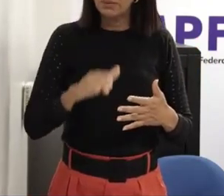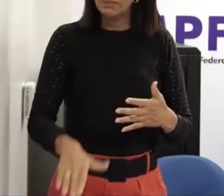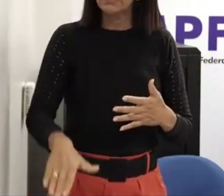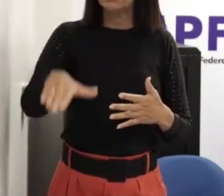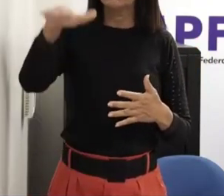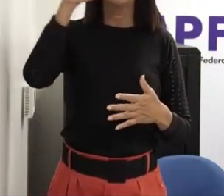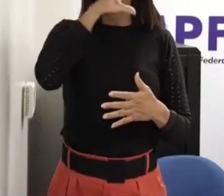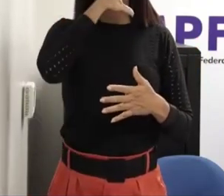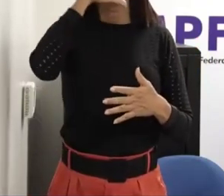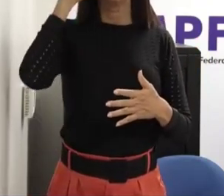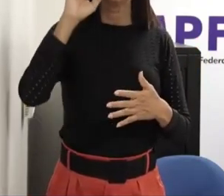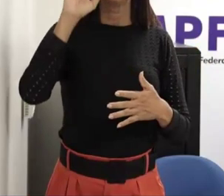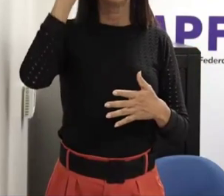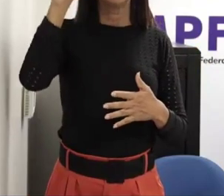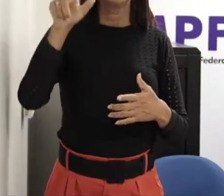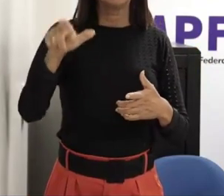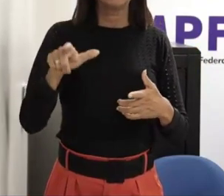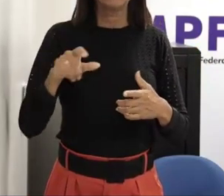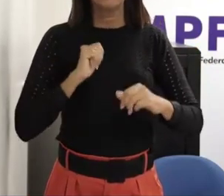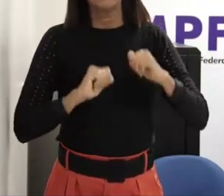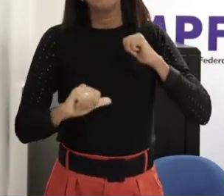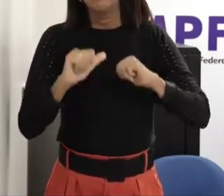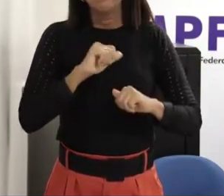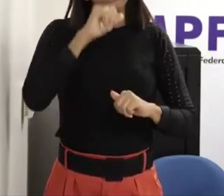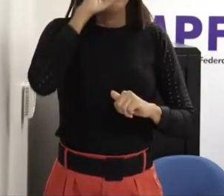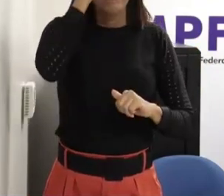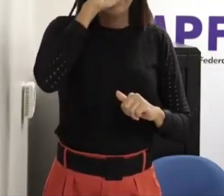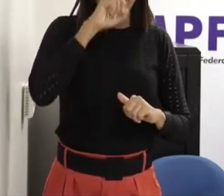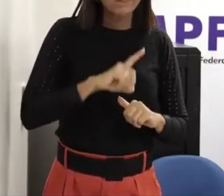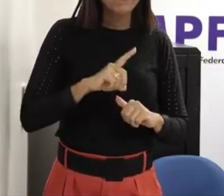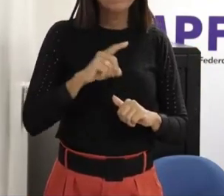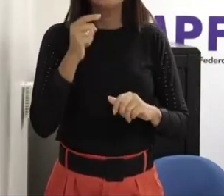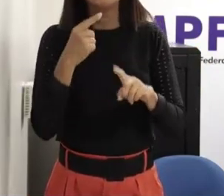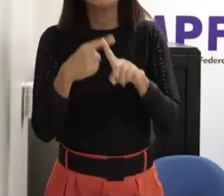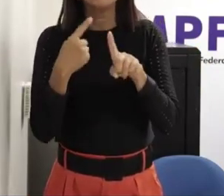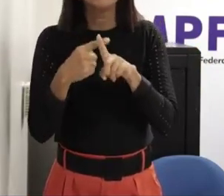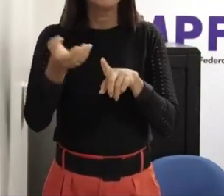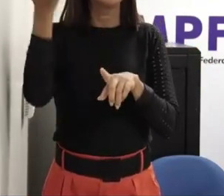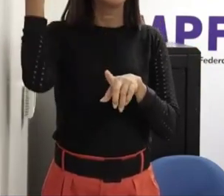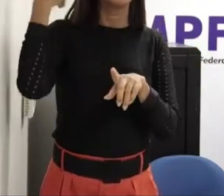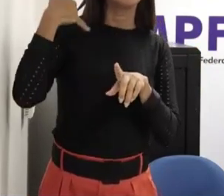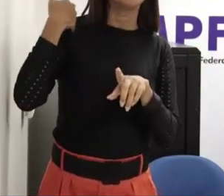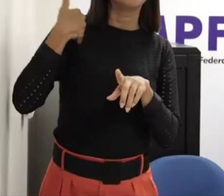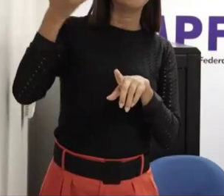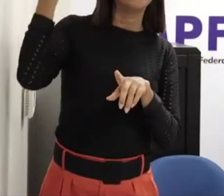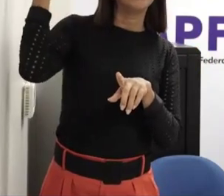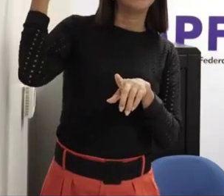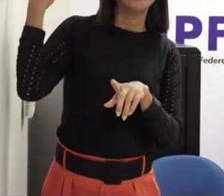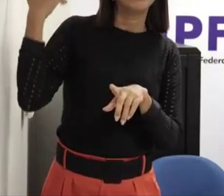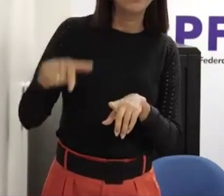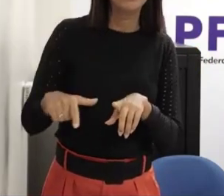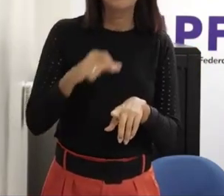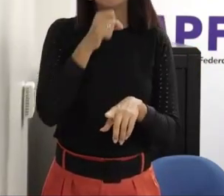por causa dessas questões né de ah o avô abusou de não sei quem e fica se